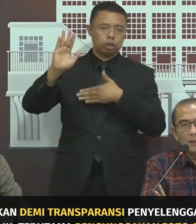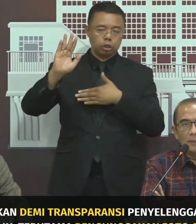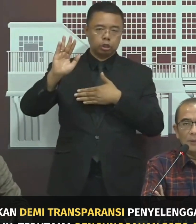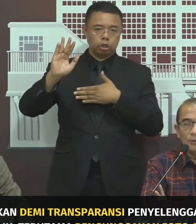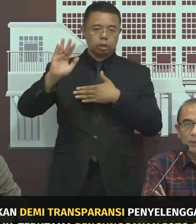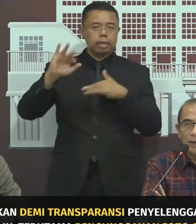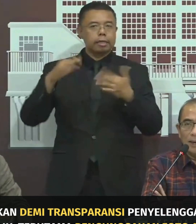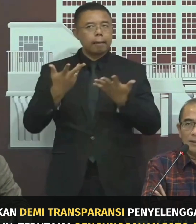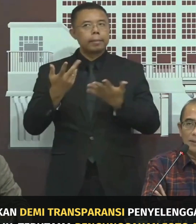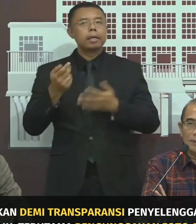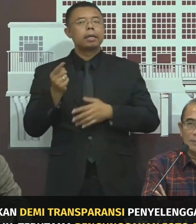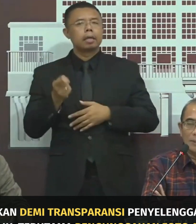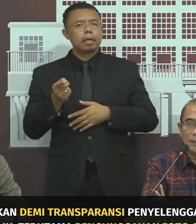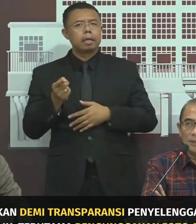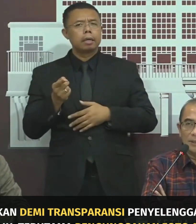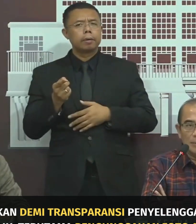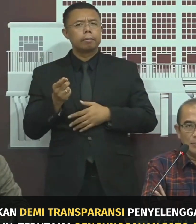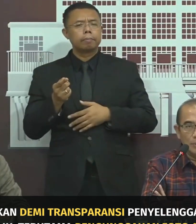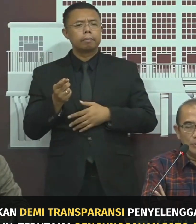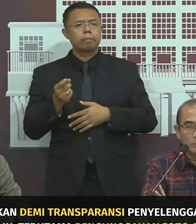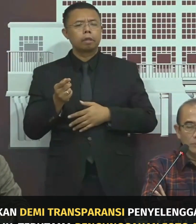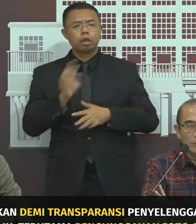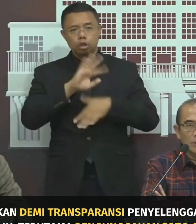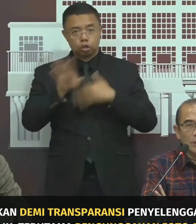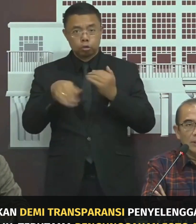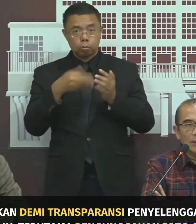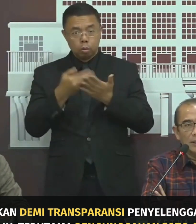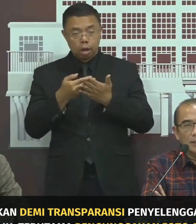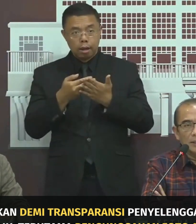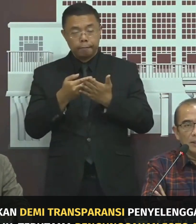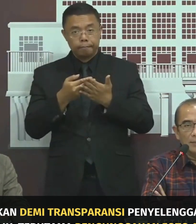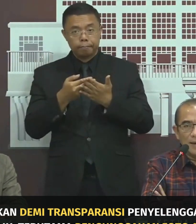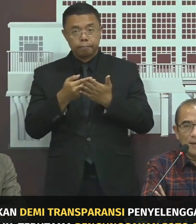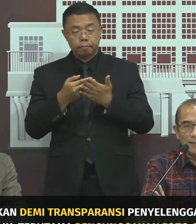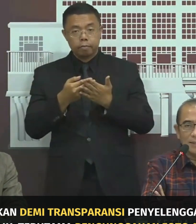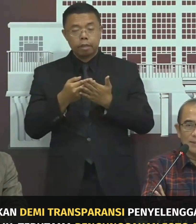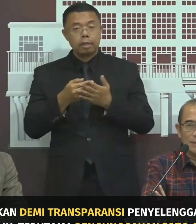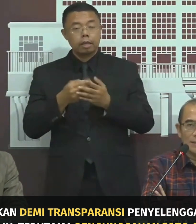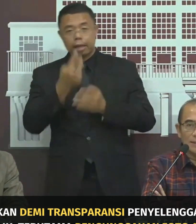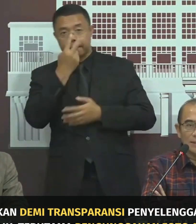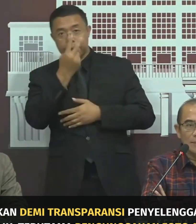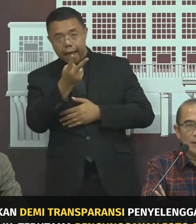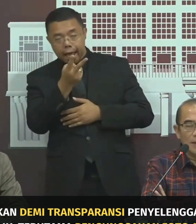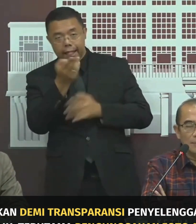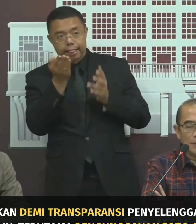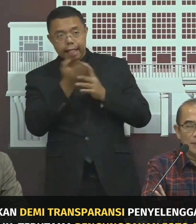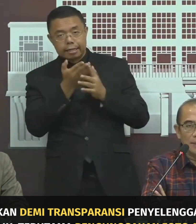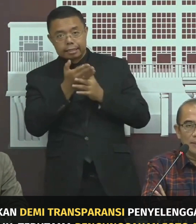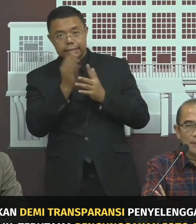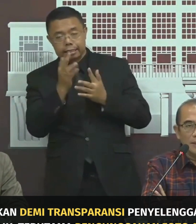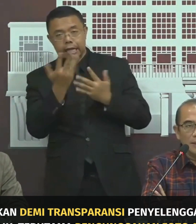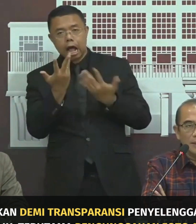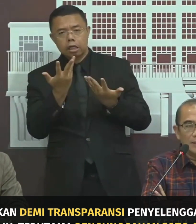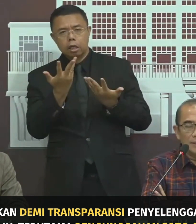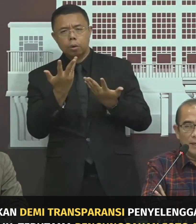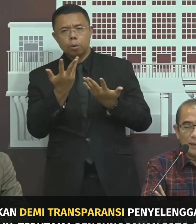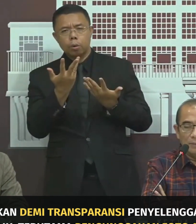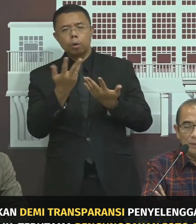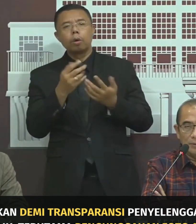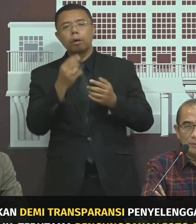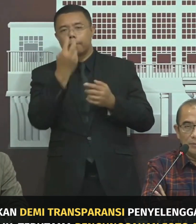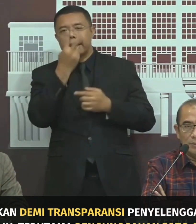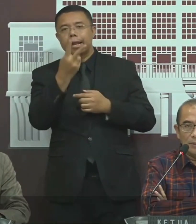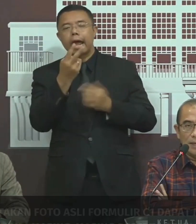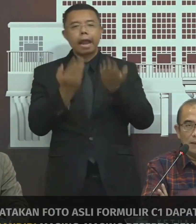Tapi juga siapapun yang mengakses si